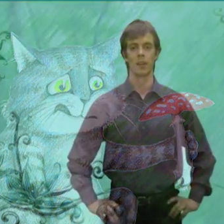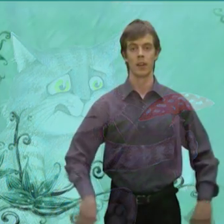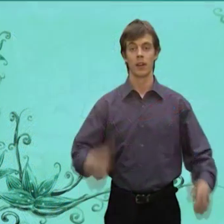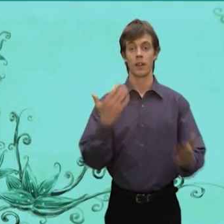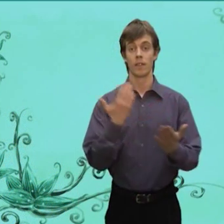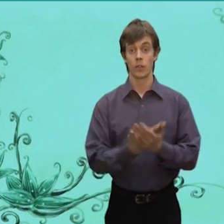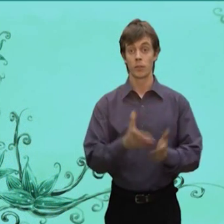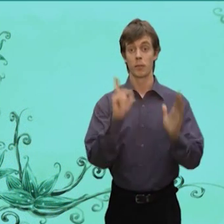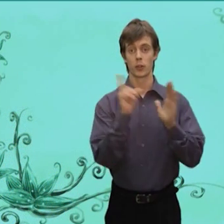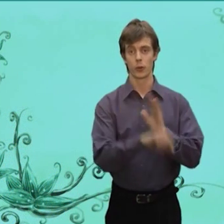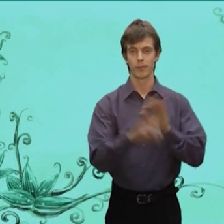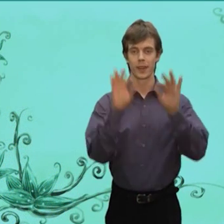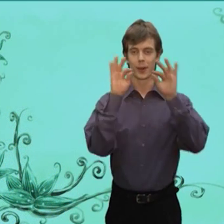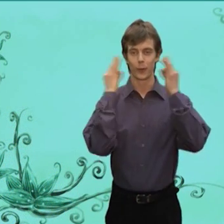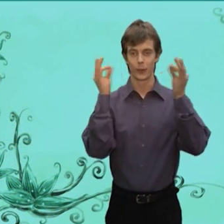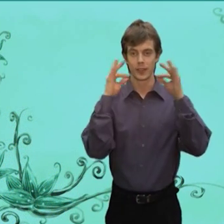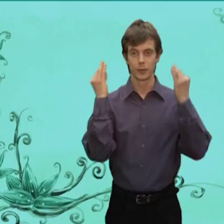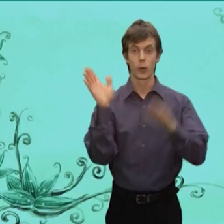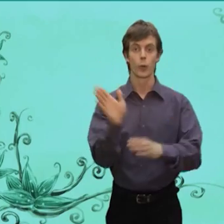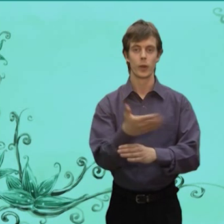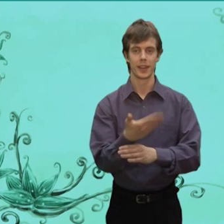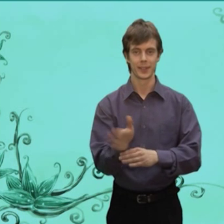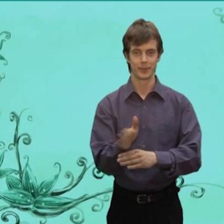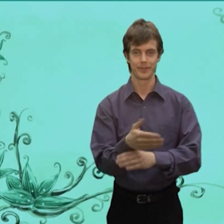Вот пошел кот Гулять